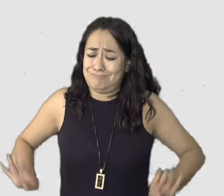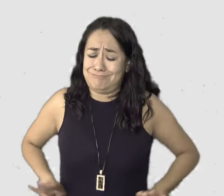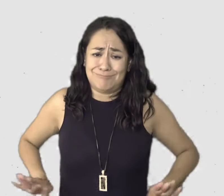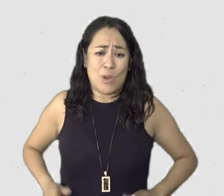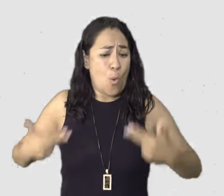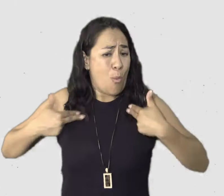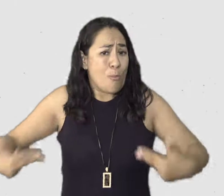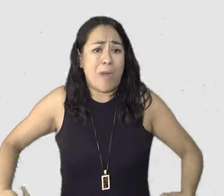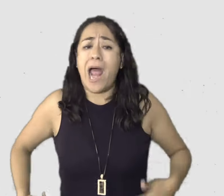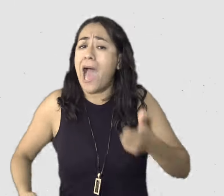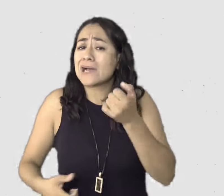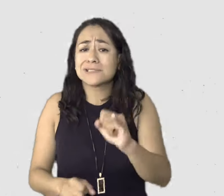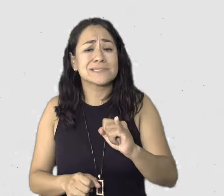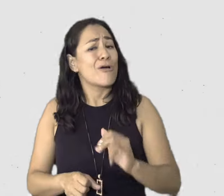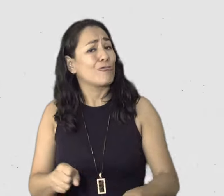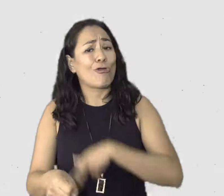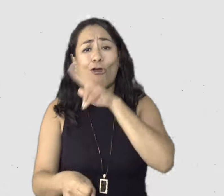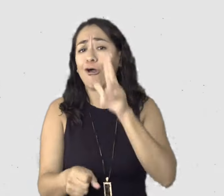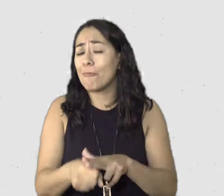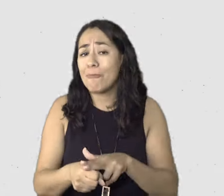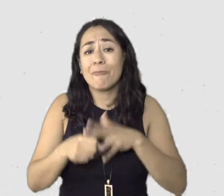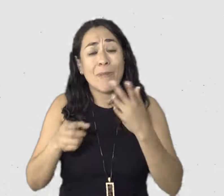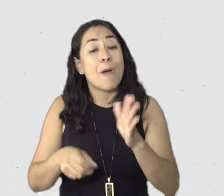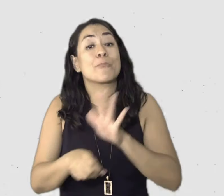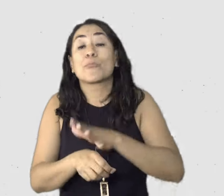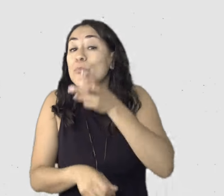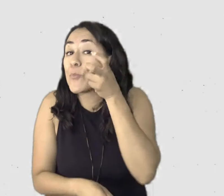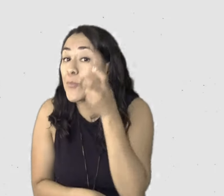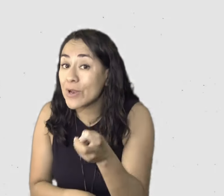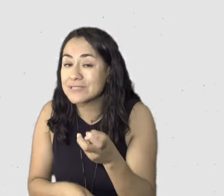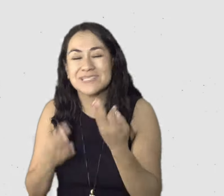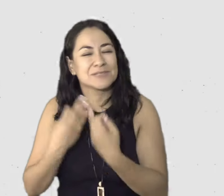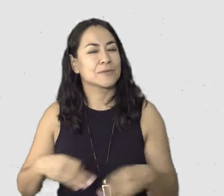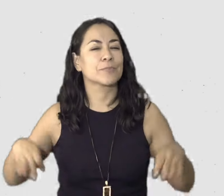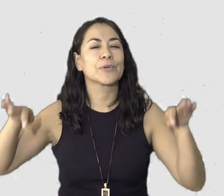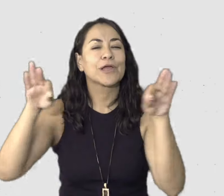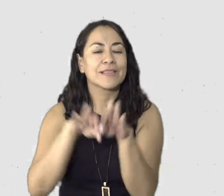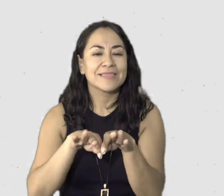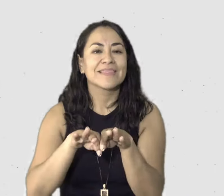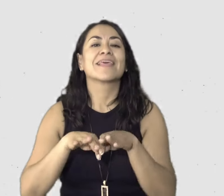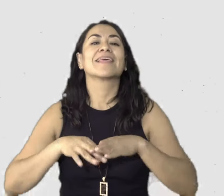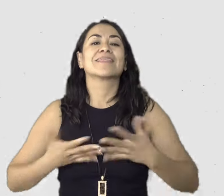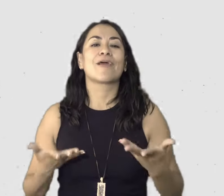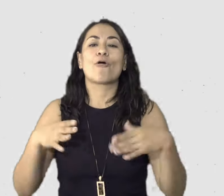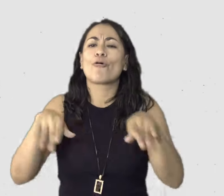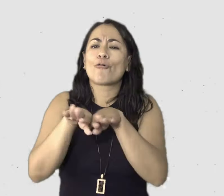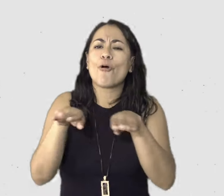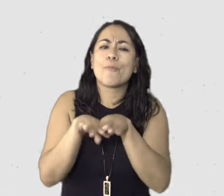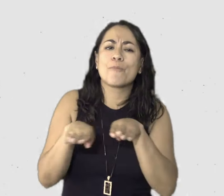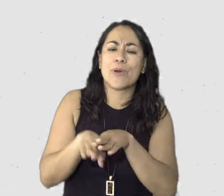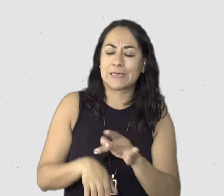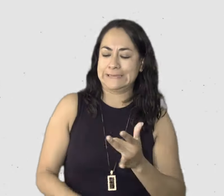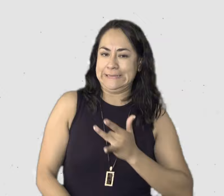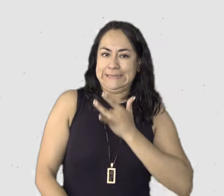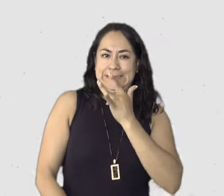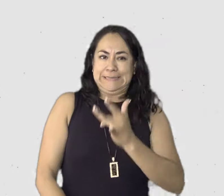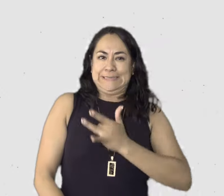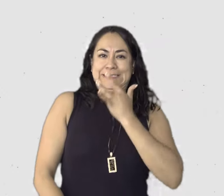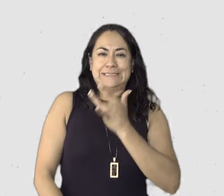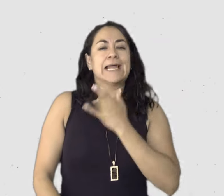creo que todos lo necesitamos y, y, y simplemente se trata como de escucharte y seguir, y seguir ese corazón que te dice,